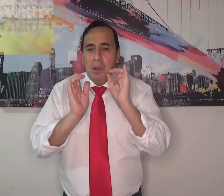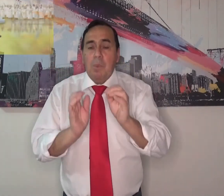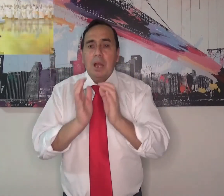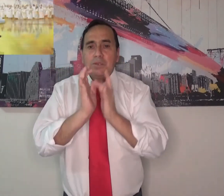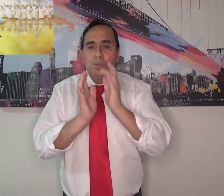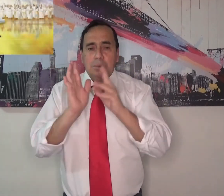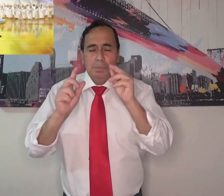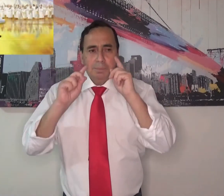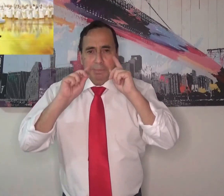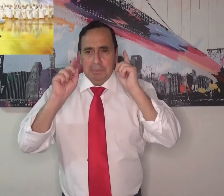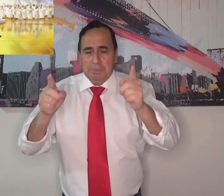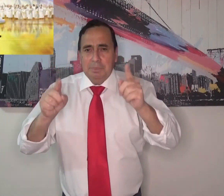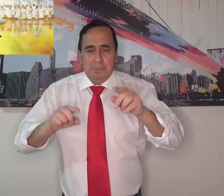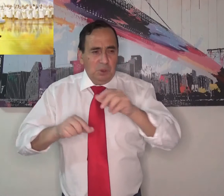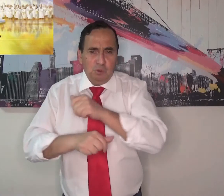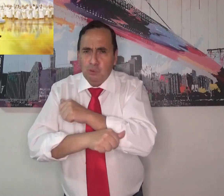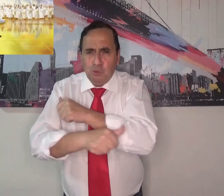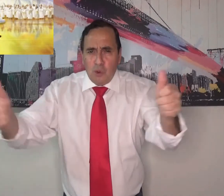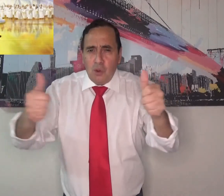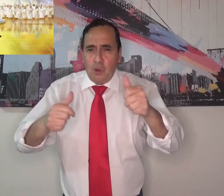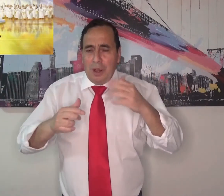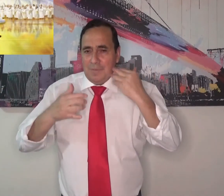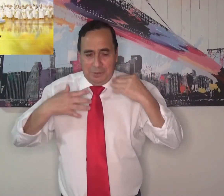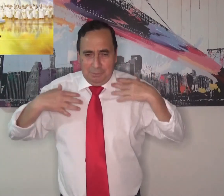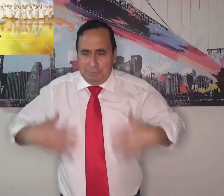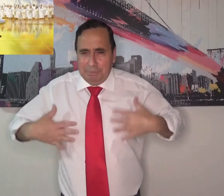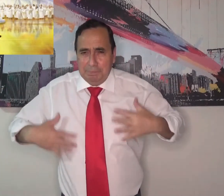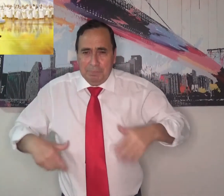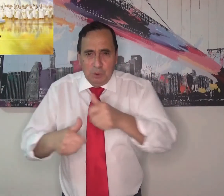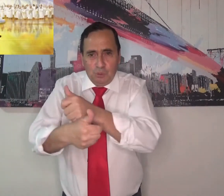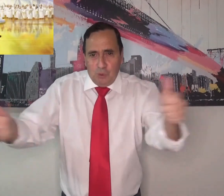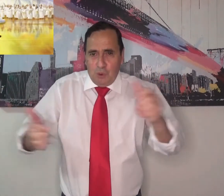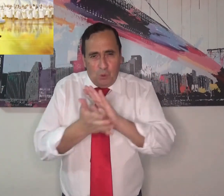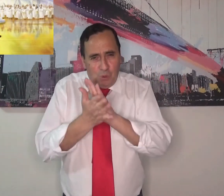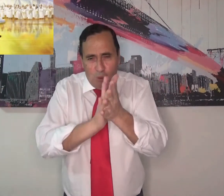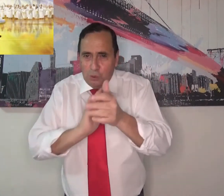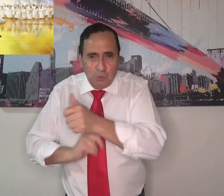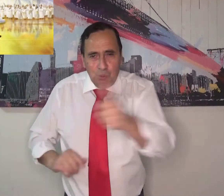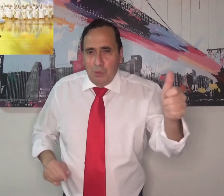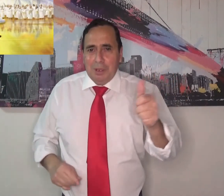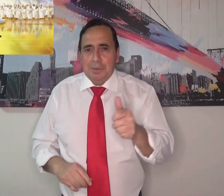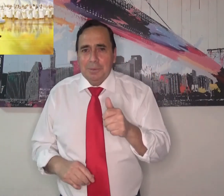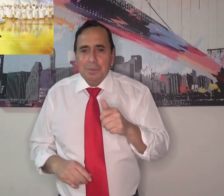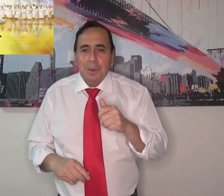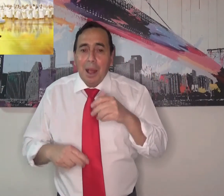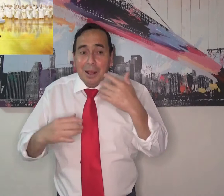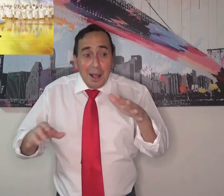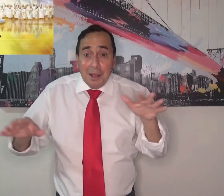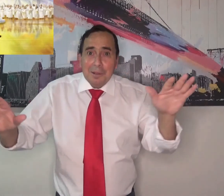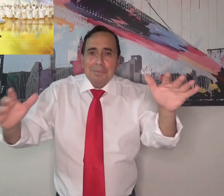y con su poder va a mandar que todos también tengamos vestiduras blancas. Nos va a